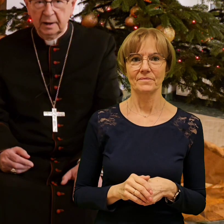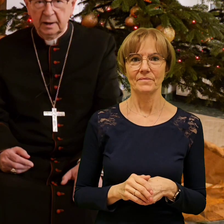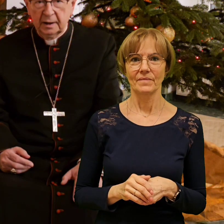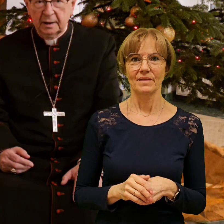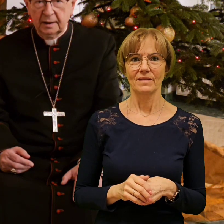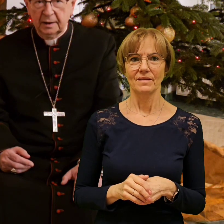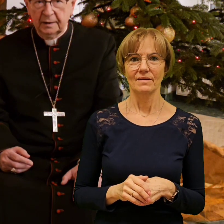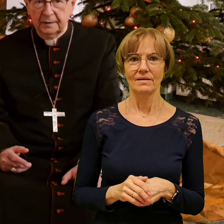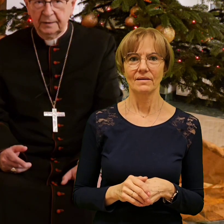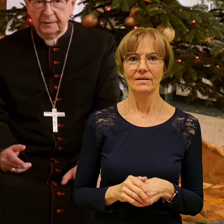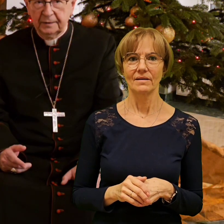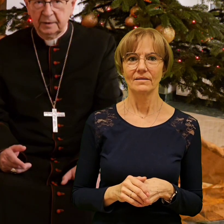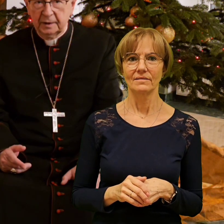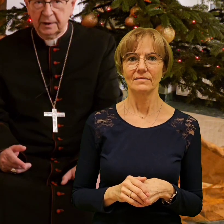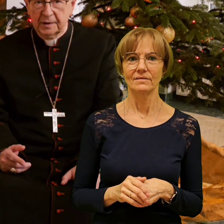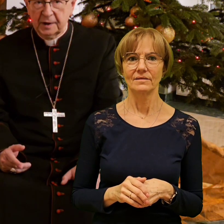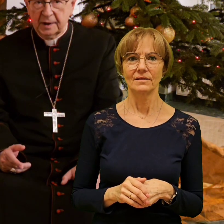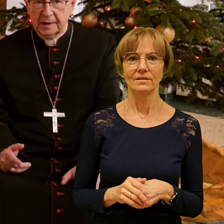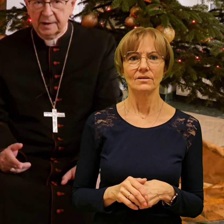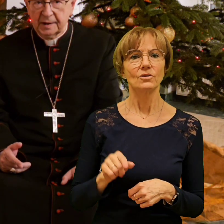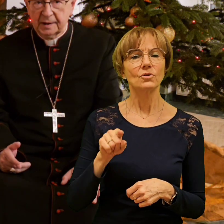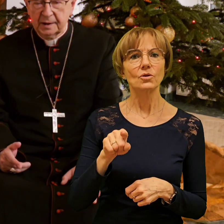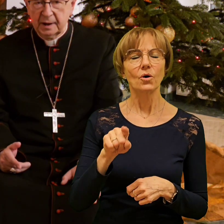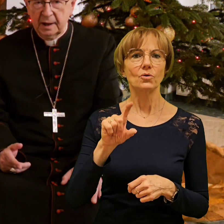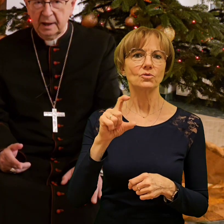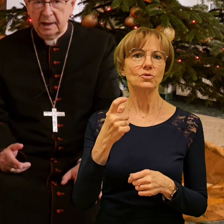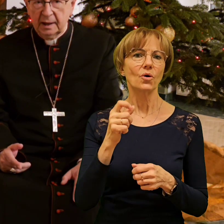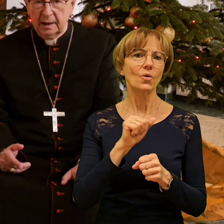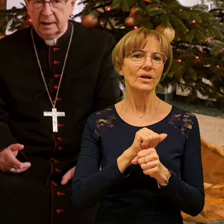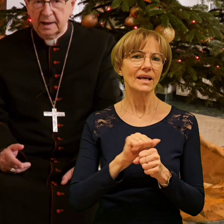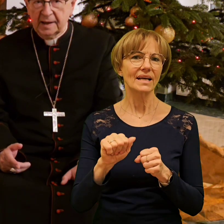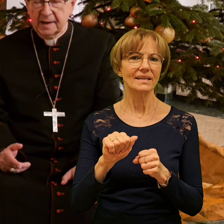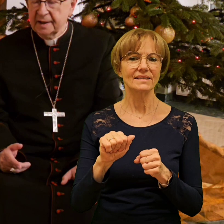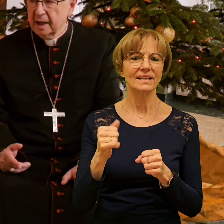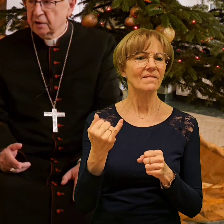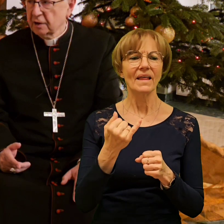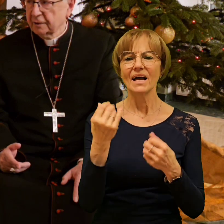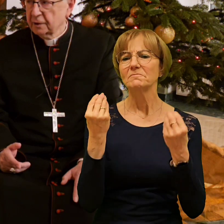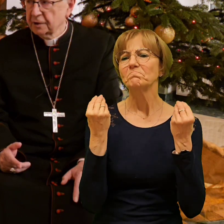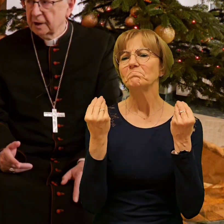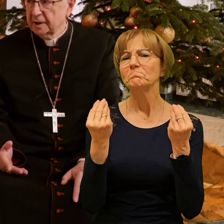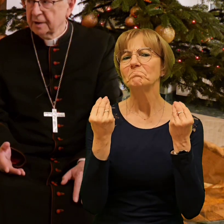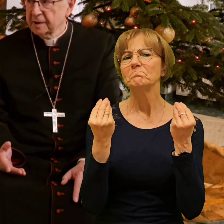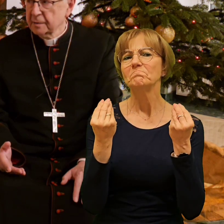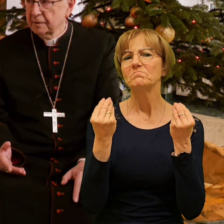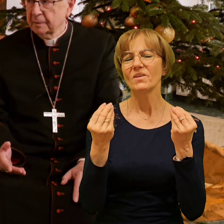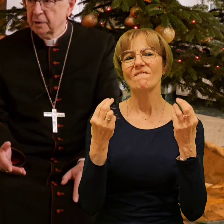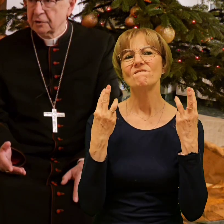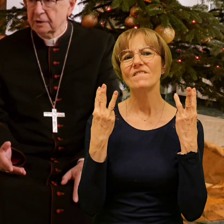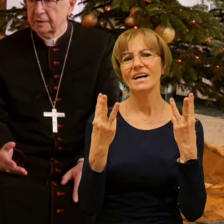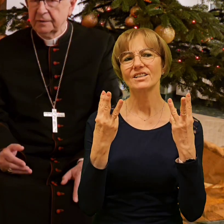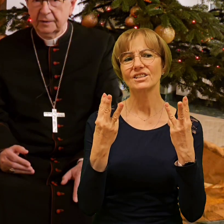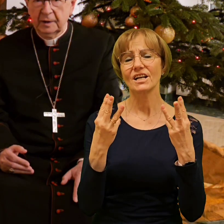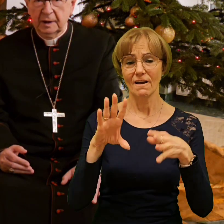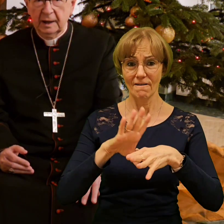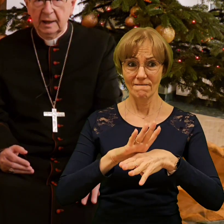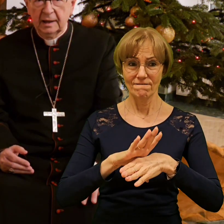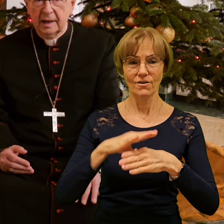Praktycznie to, co jest najcenniejsze w Kościele, to jest Słowo Boże. Nie